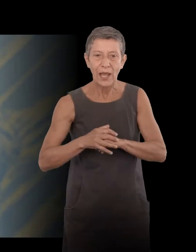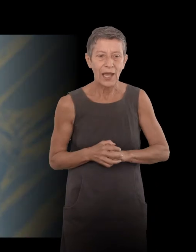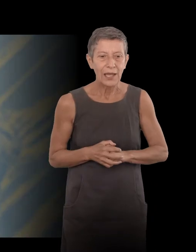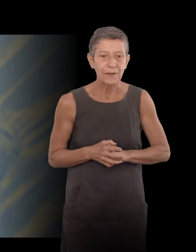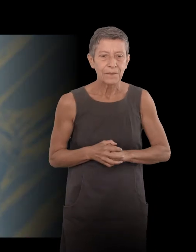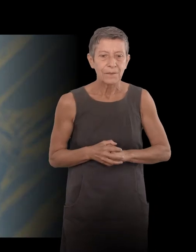wrote,